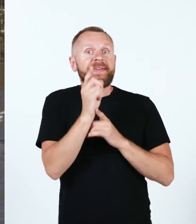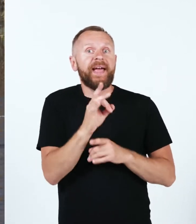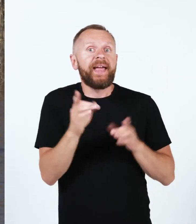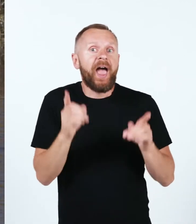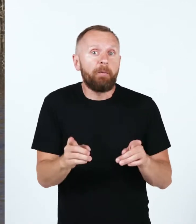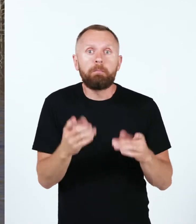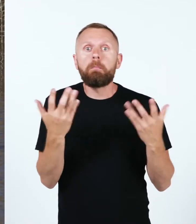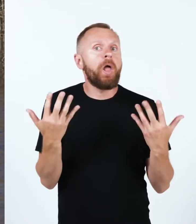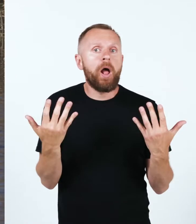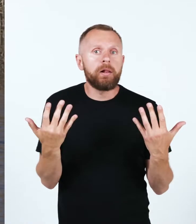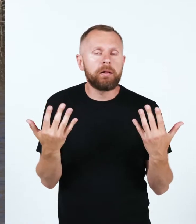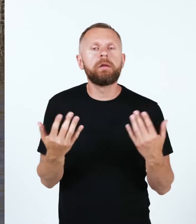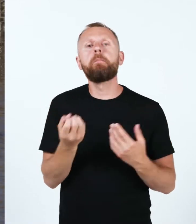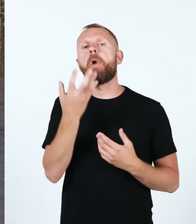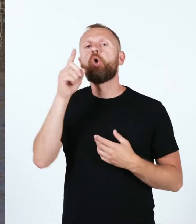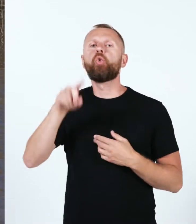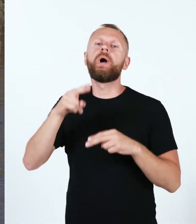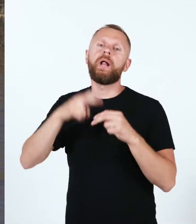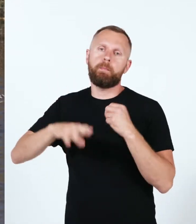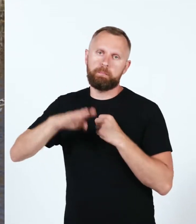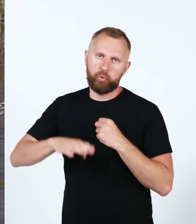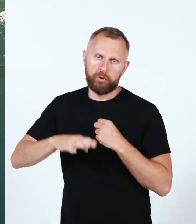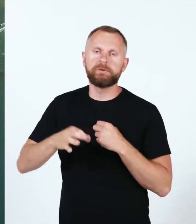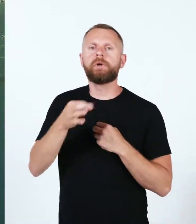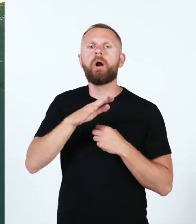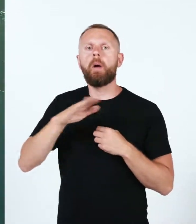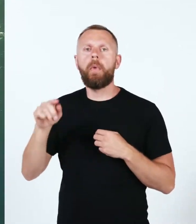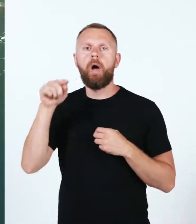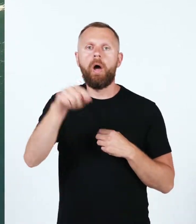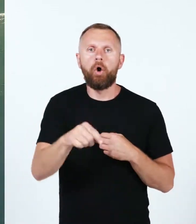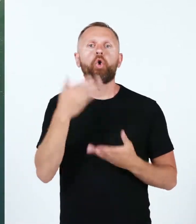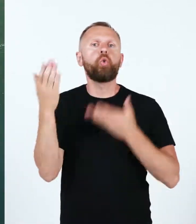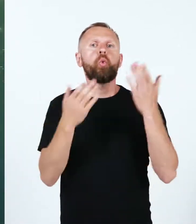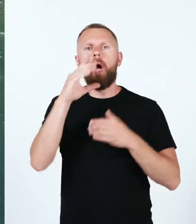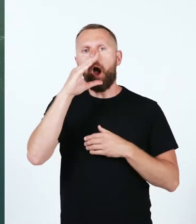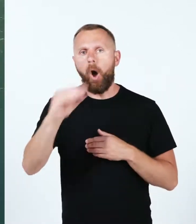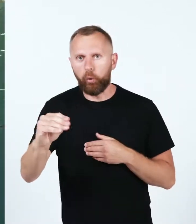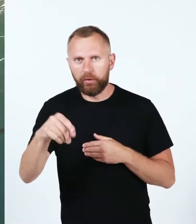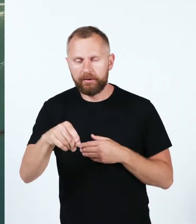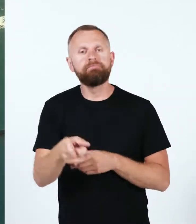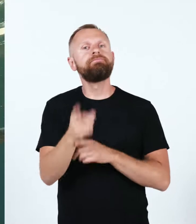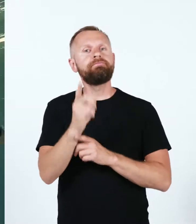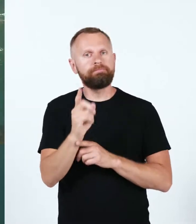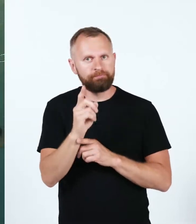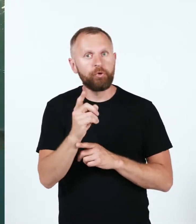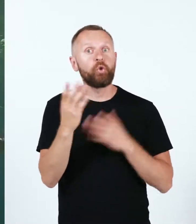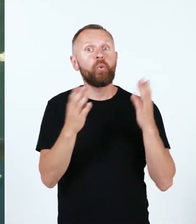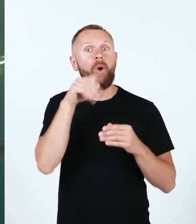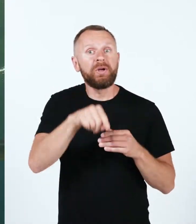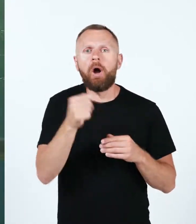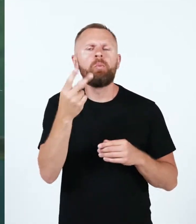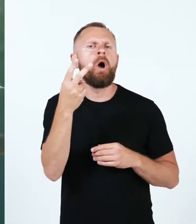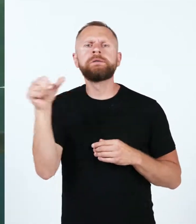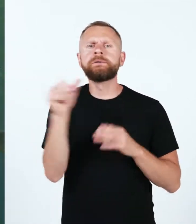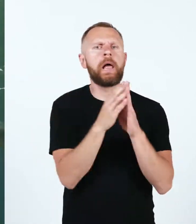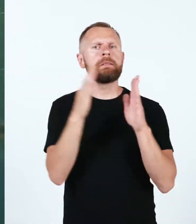Harastuskaluritel on taas põhjustõnged ja landid välja võtta mai teises pooles, kui saarema vettesse jõuab tuulehaug. Nii nagu särge, saab ka